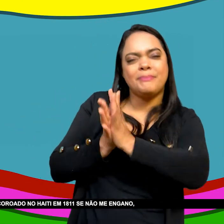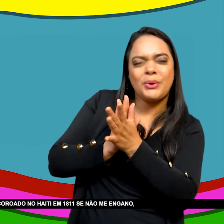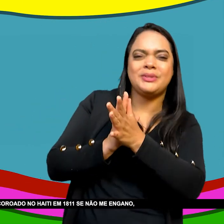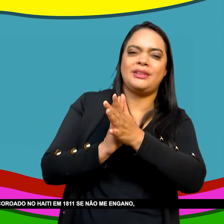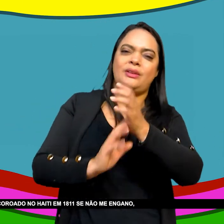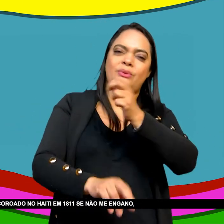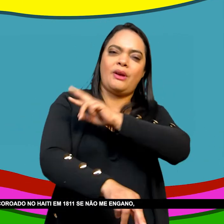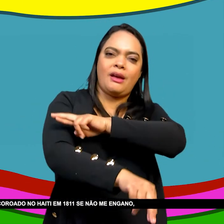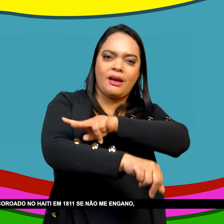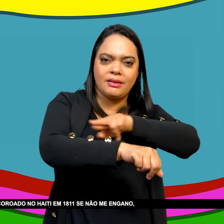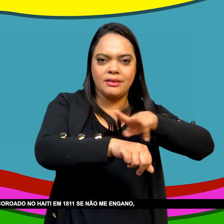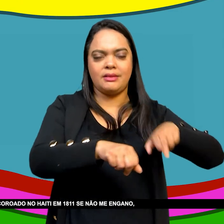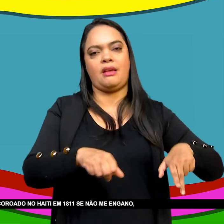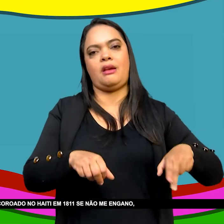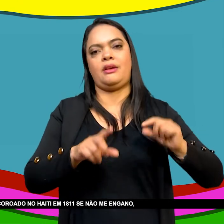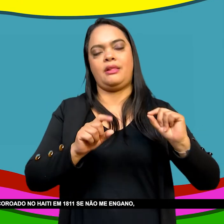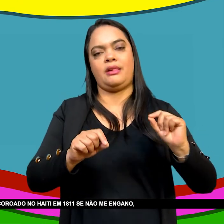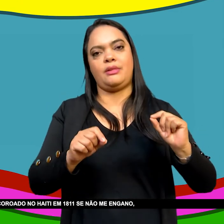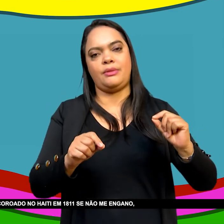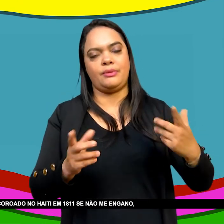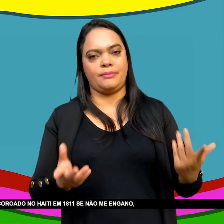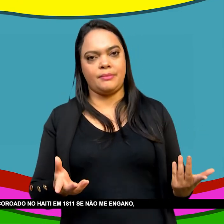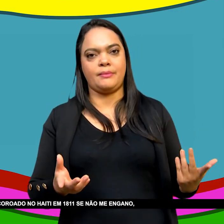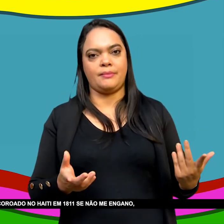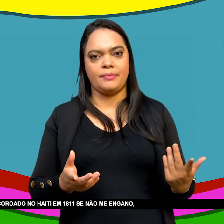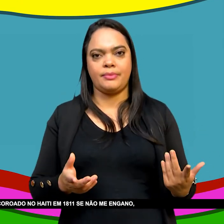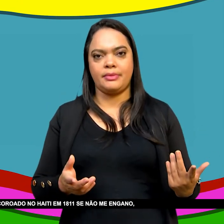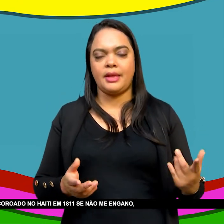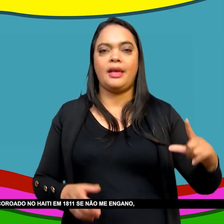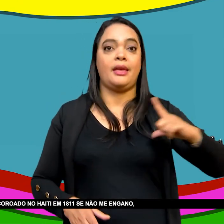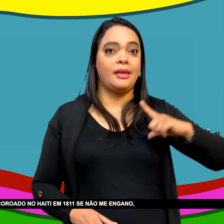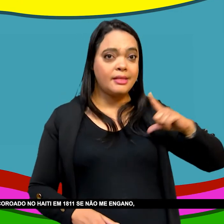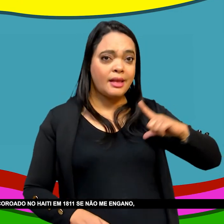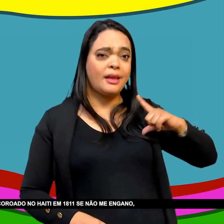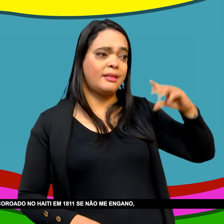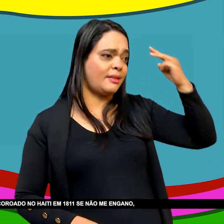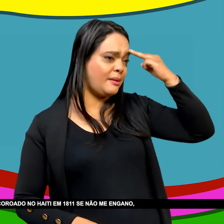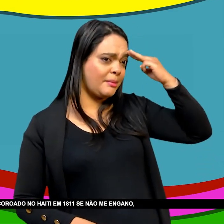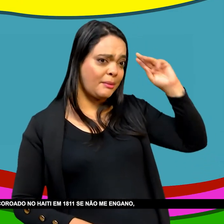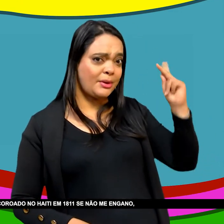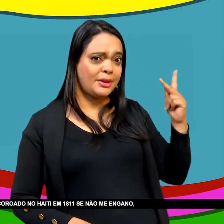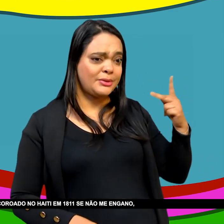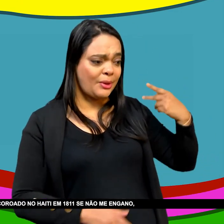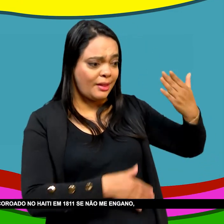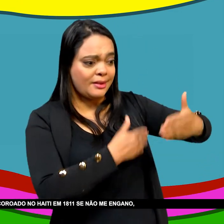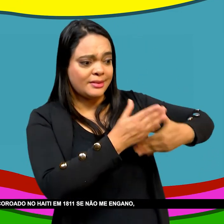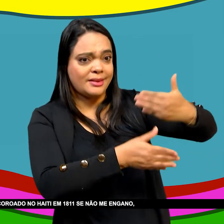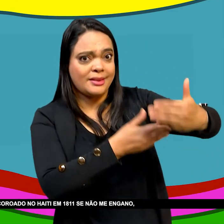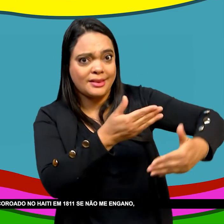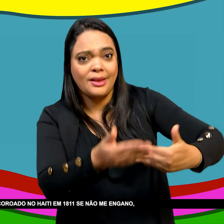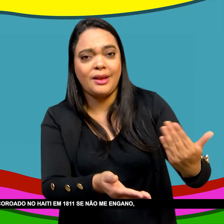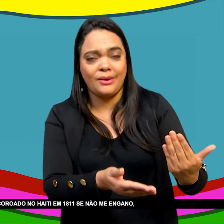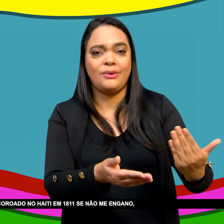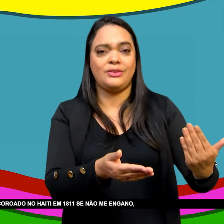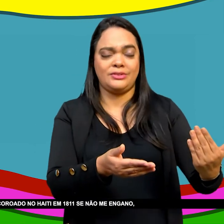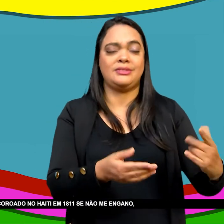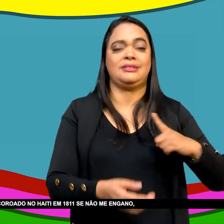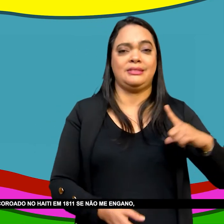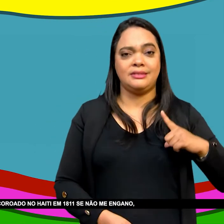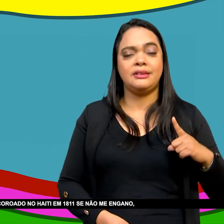o Henri Cristófio Foi coroado no Haiti Em